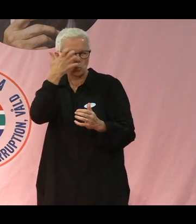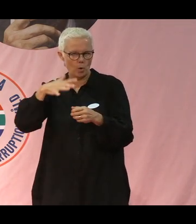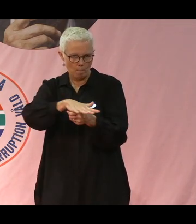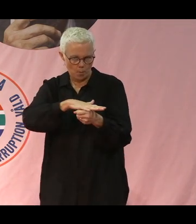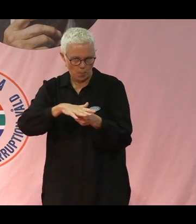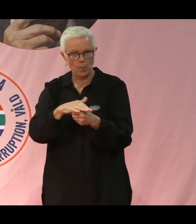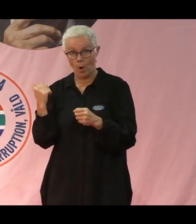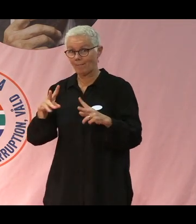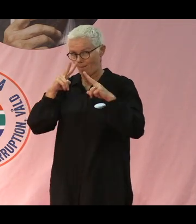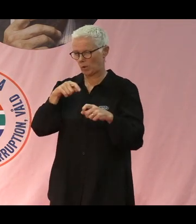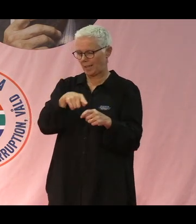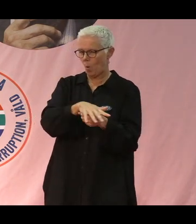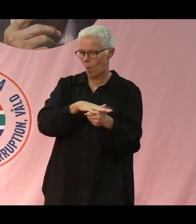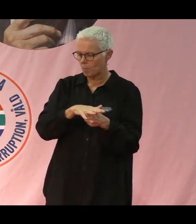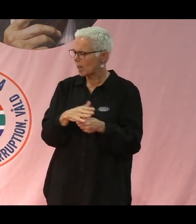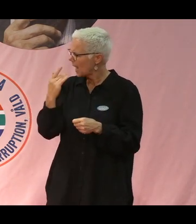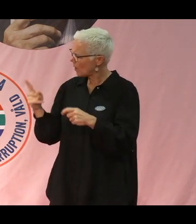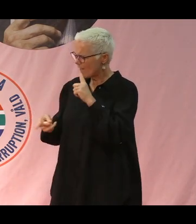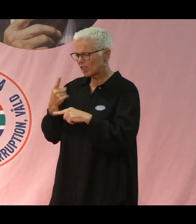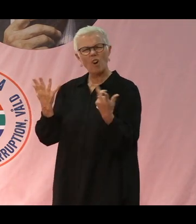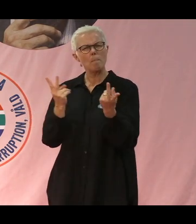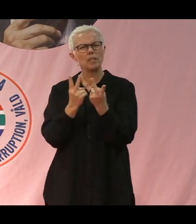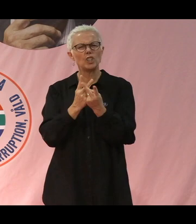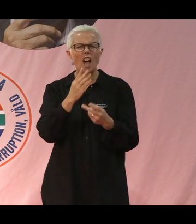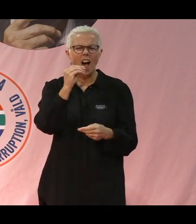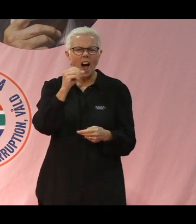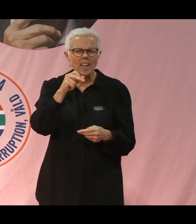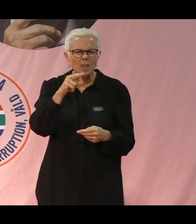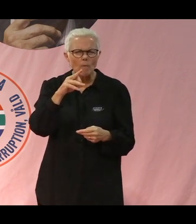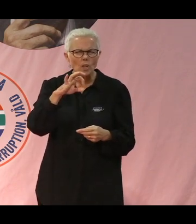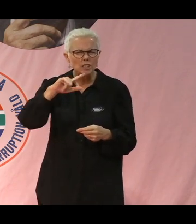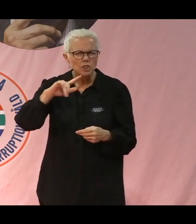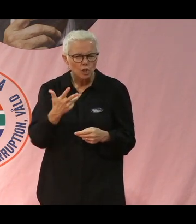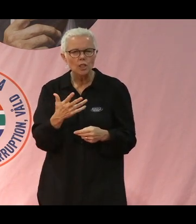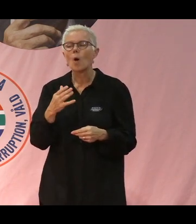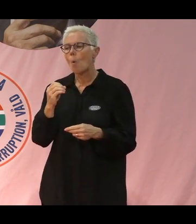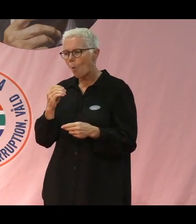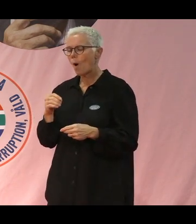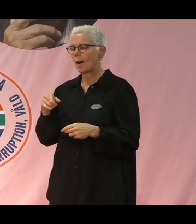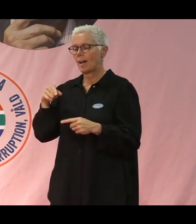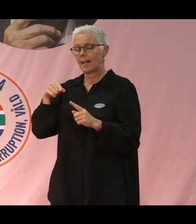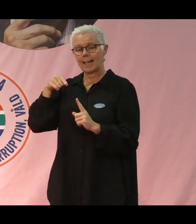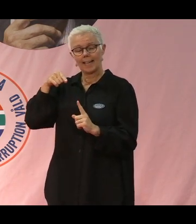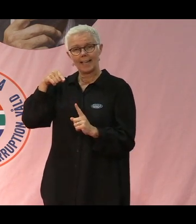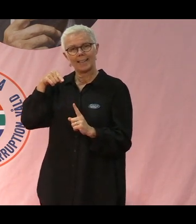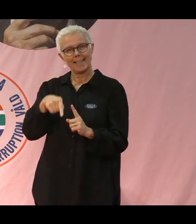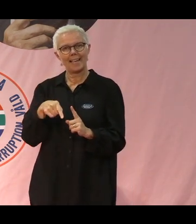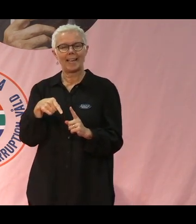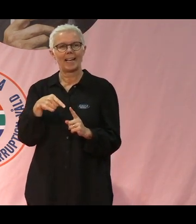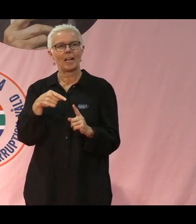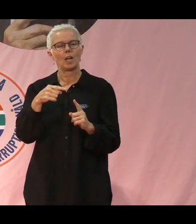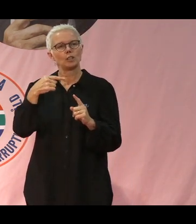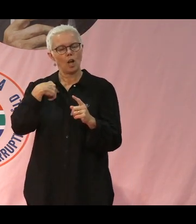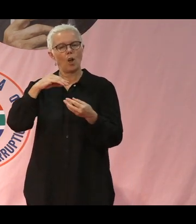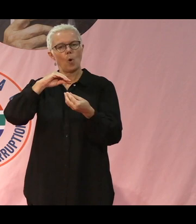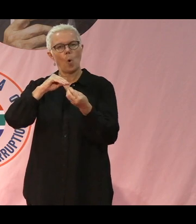Chalmers. Men kan du först säga, vad är agroforestry? Ja, agroforestry är ett odlingssystem där man kombinerar vanliga